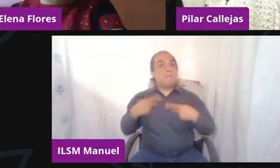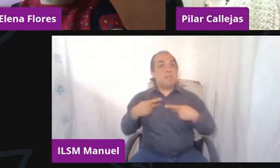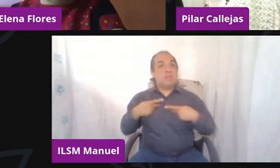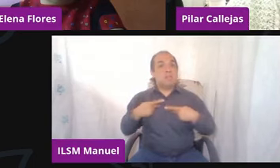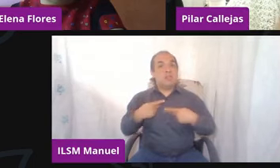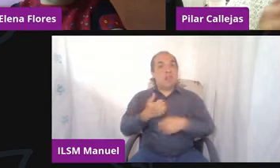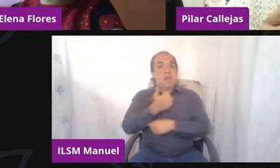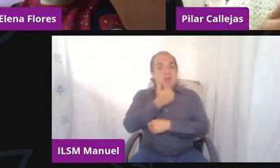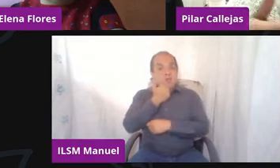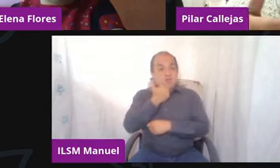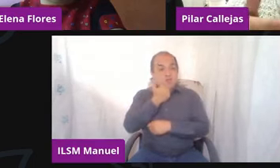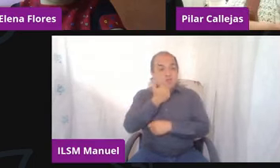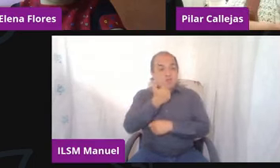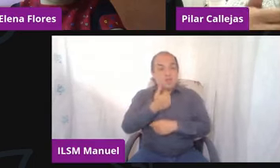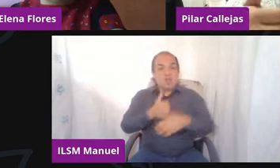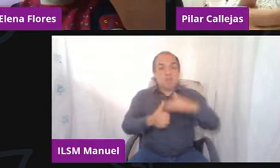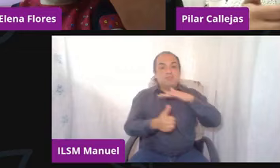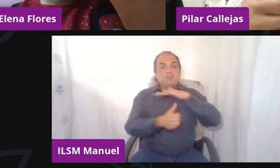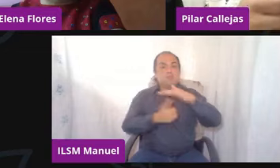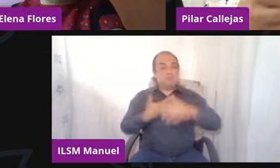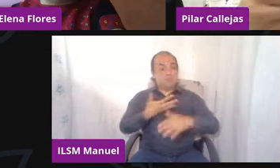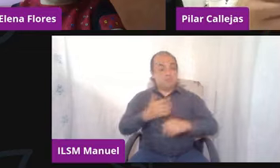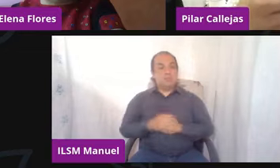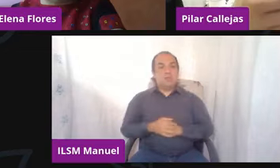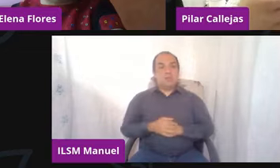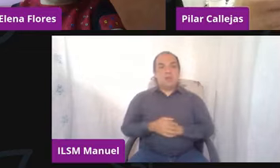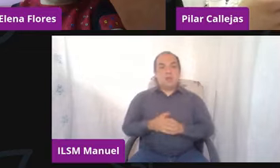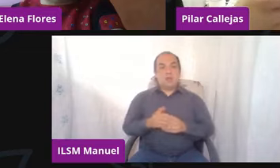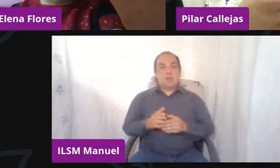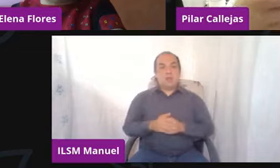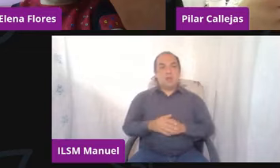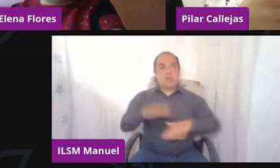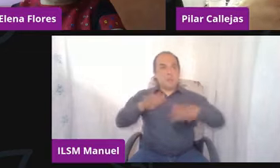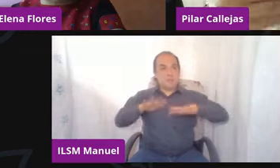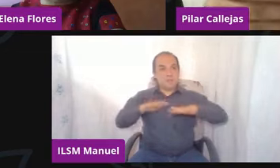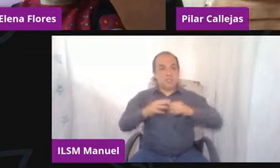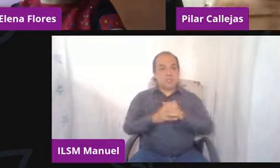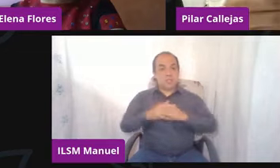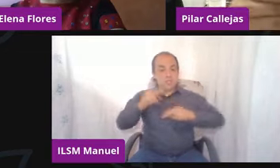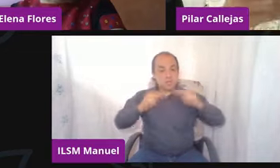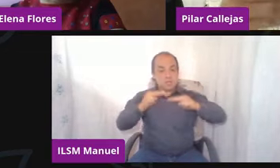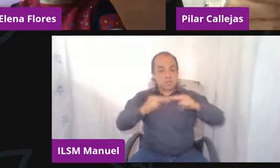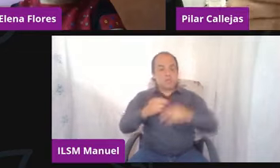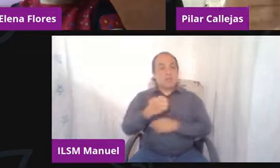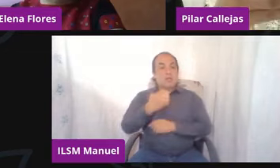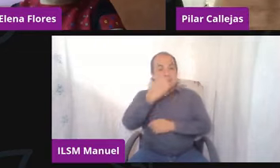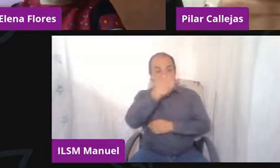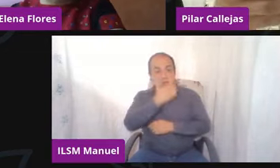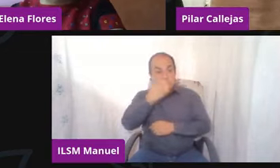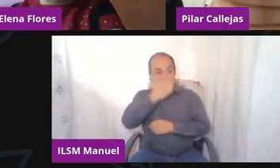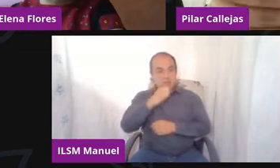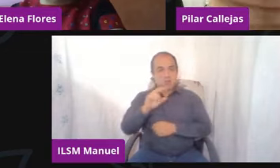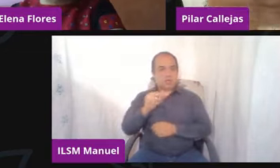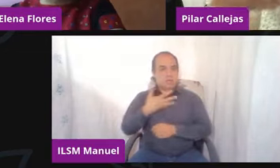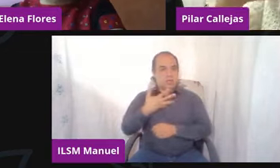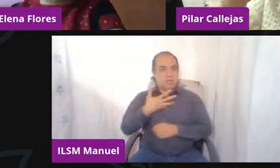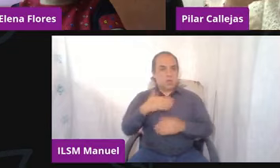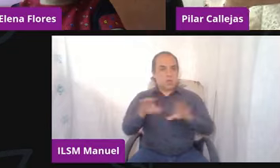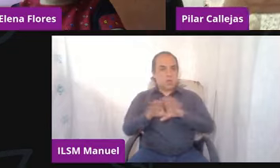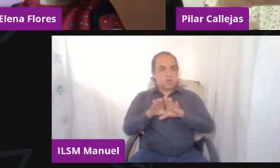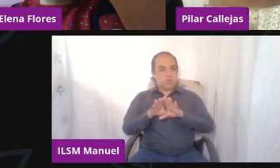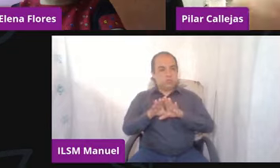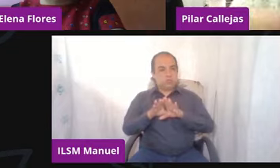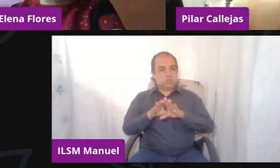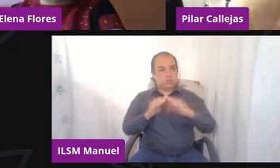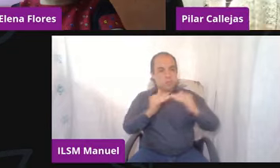O sea, que, y aparte todo el día o la competencia o los niveles educacionales ya no van a ser como al, así, ¿no? Va a haber muchos